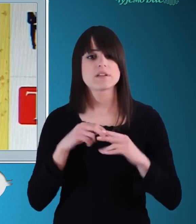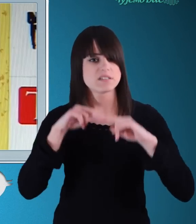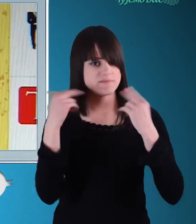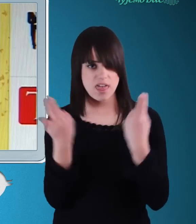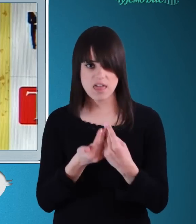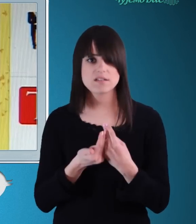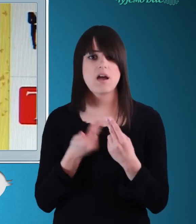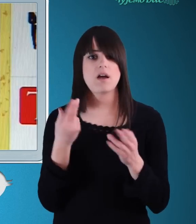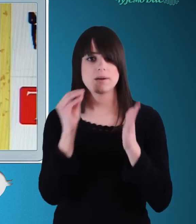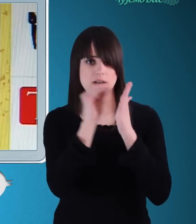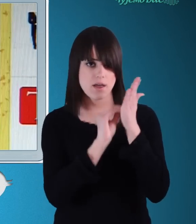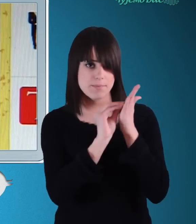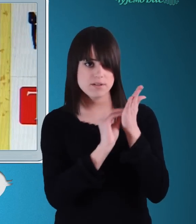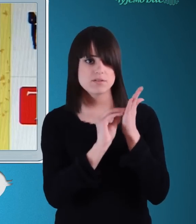I kliknuti Send.